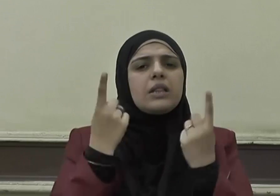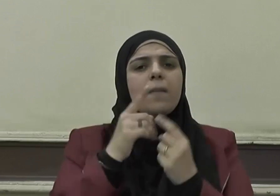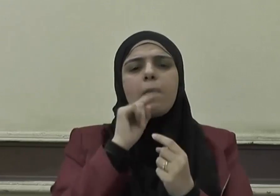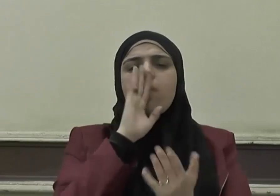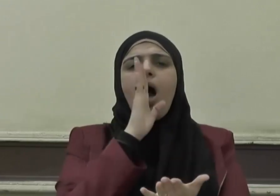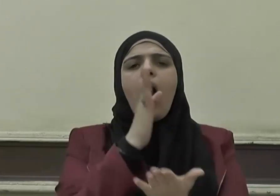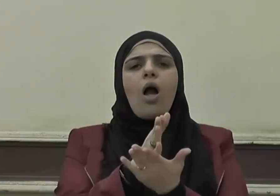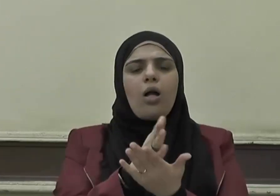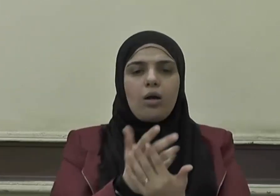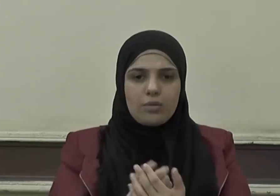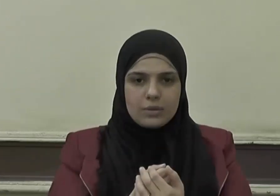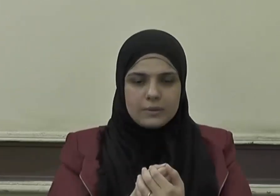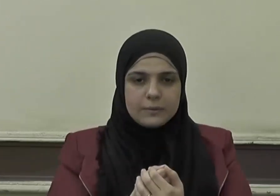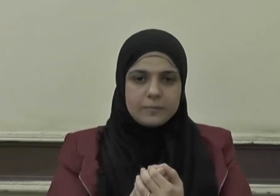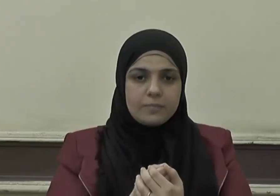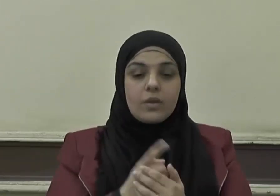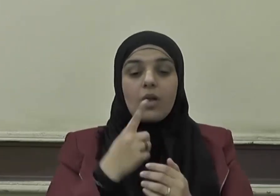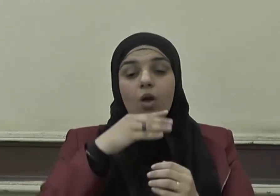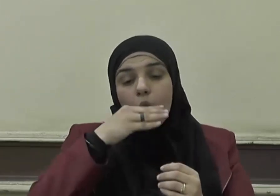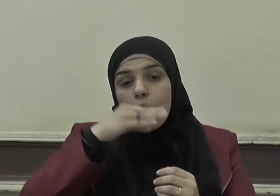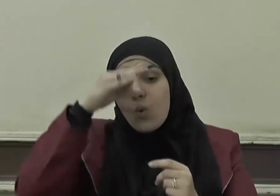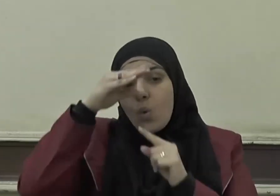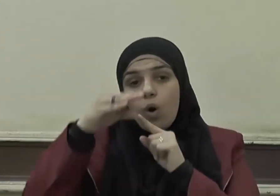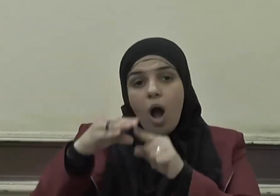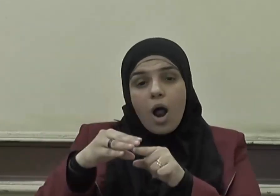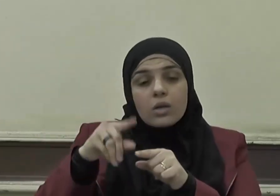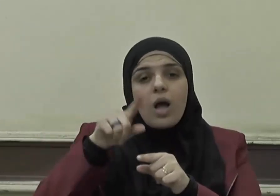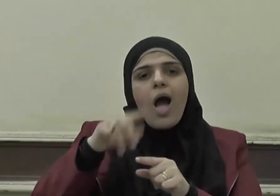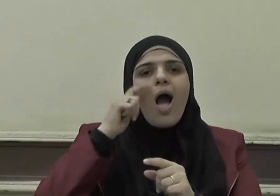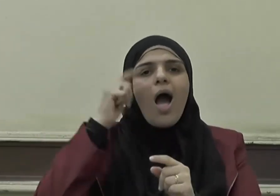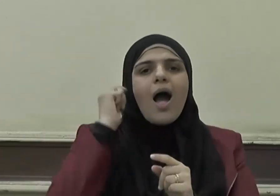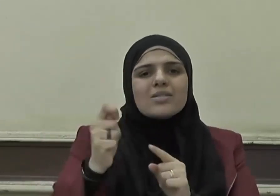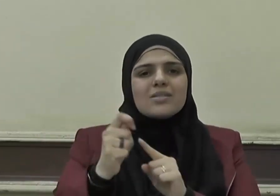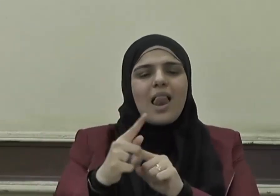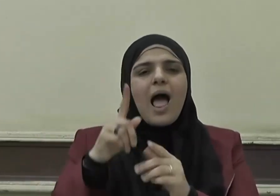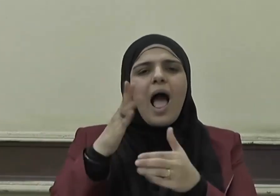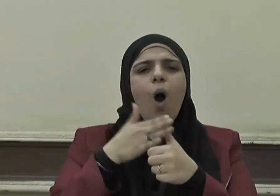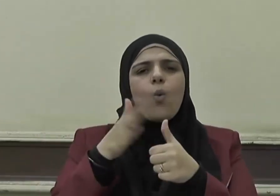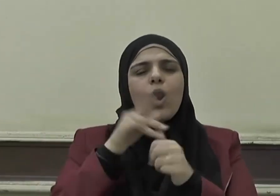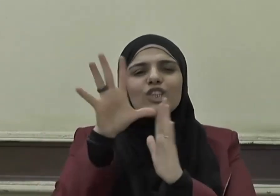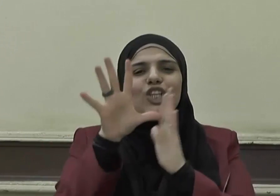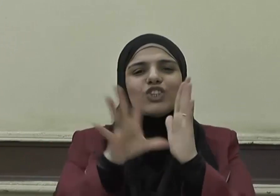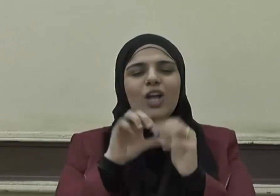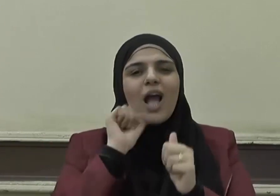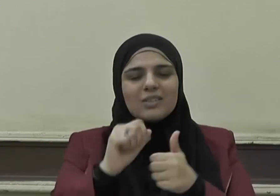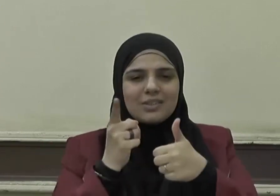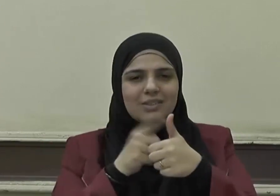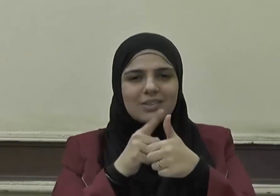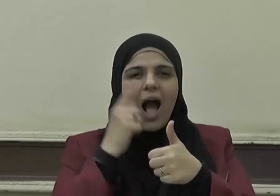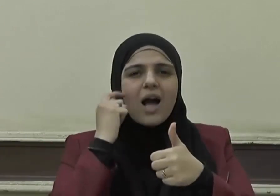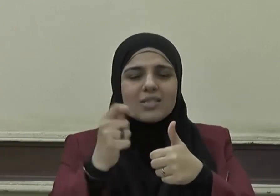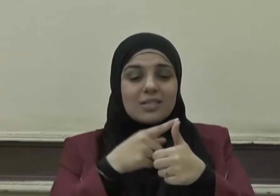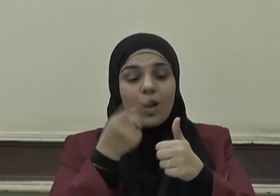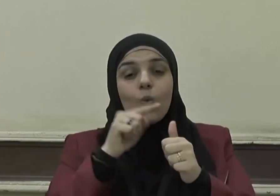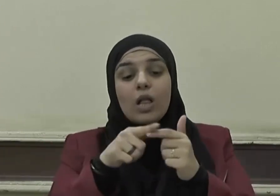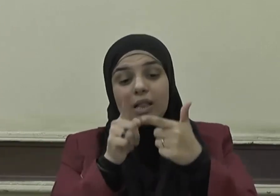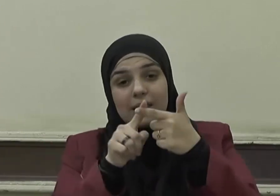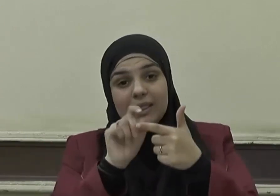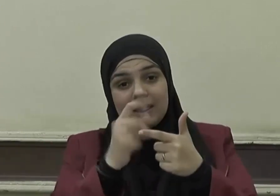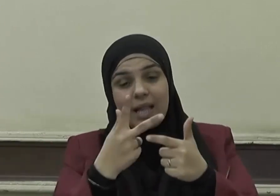حق فالقرآن الكريم هو الأصل الأول للتشريع والسنة النبوية